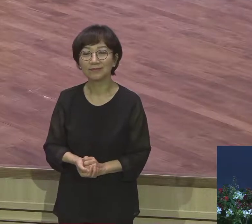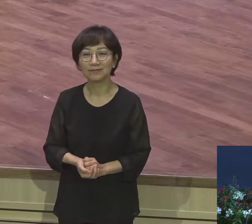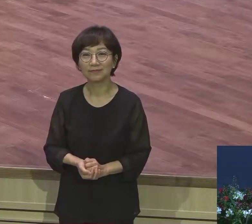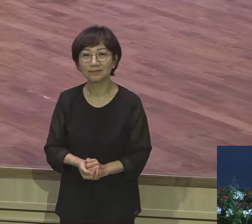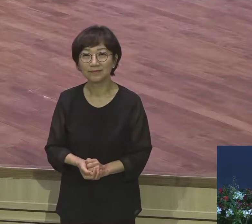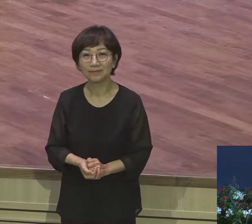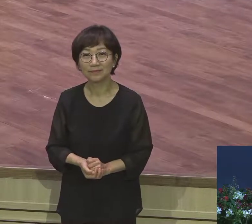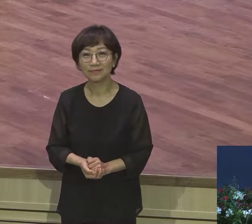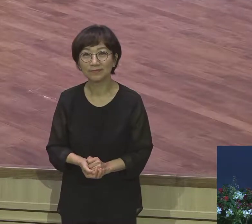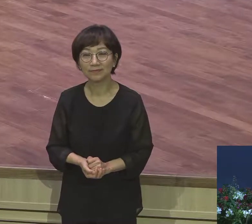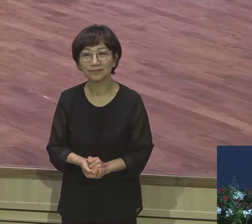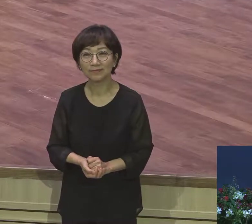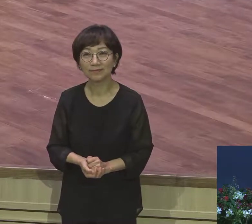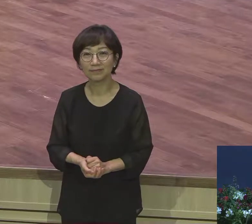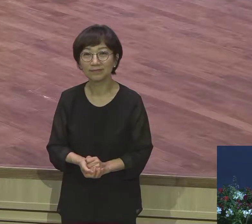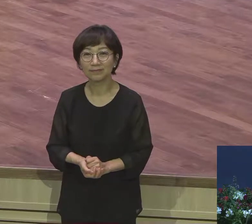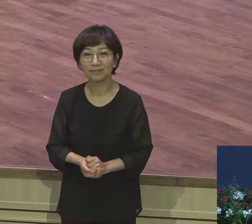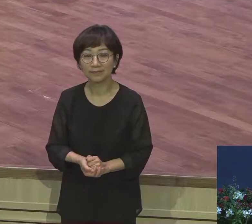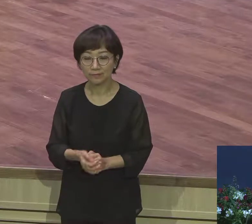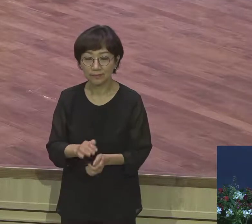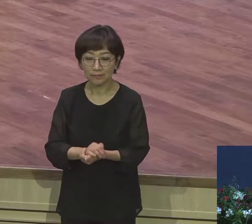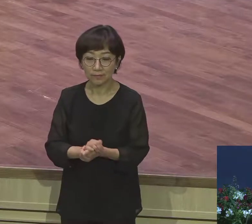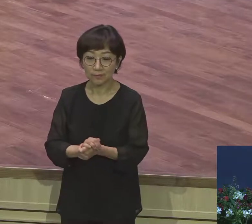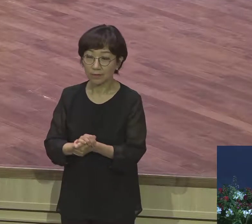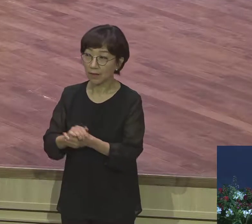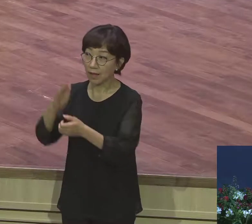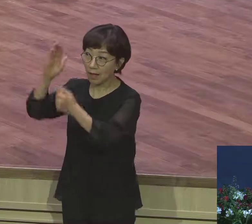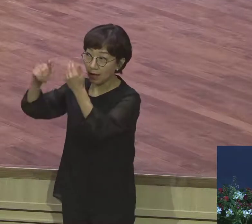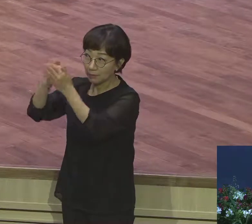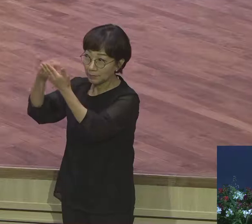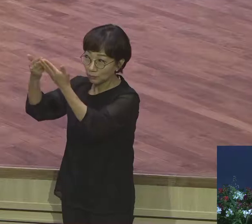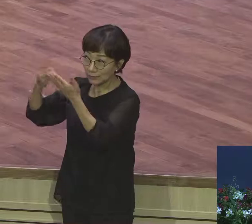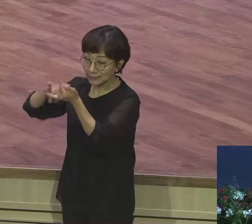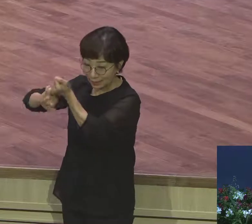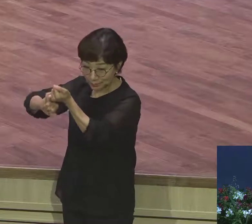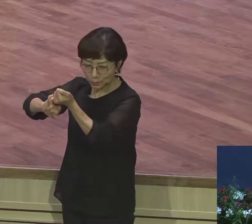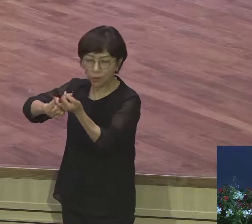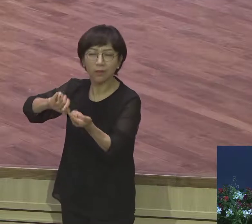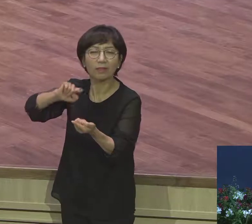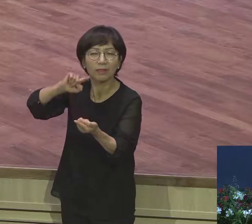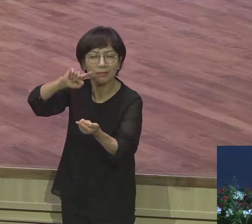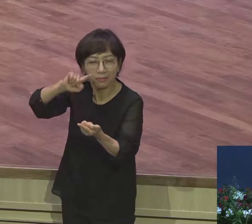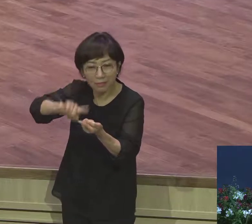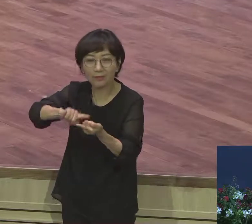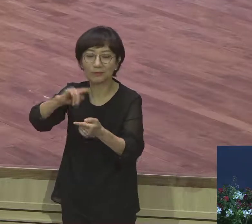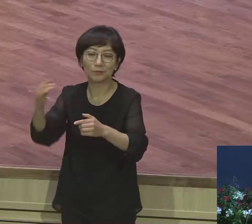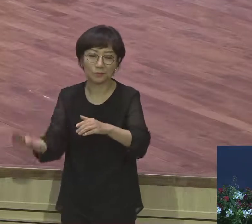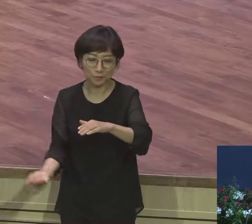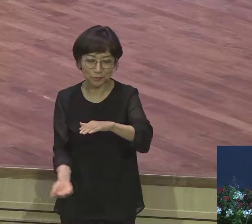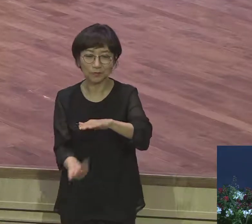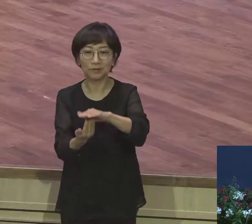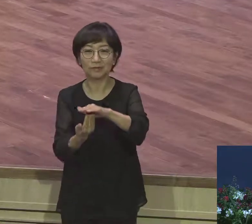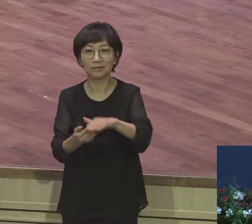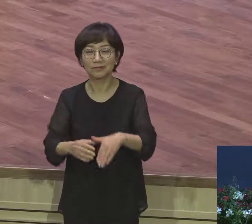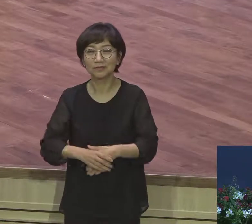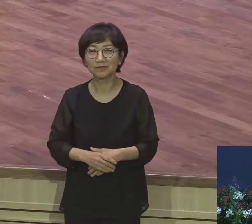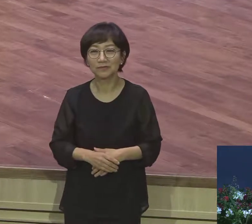그게 성취되는 밤이었어요 지키겠다는 약속이 성취되는 밤이었어요 이런